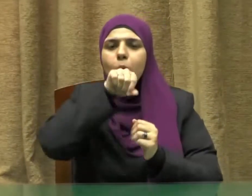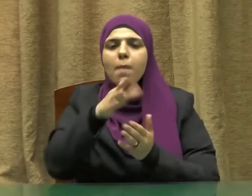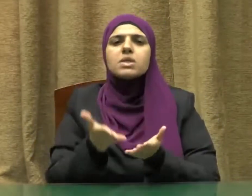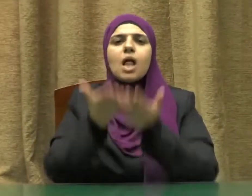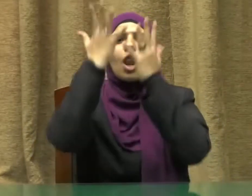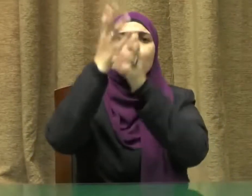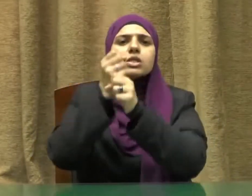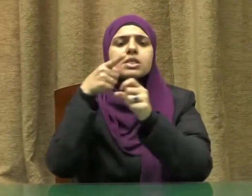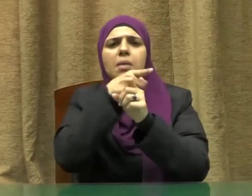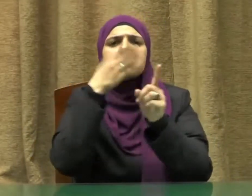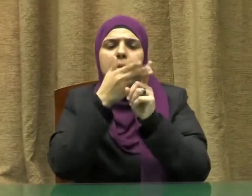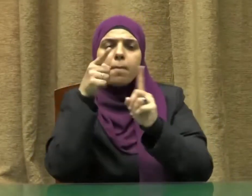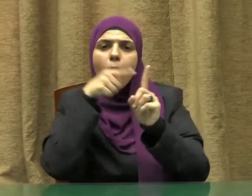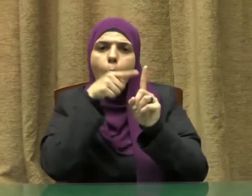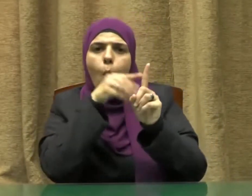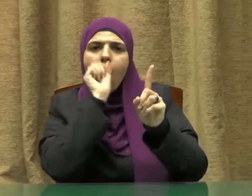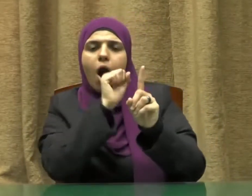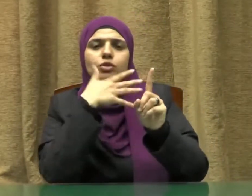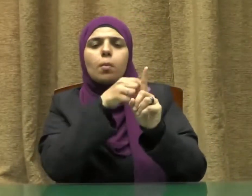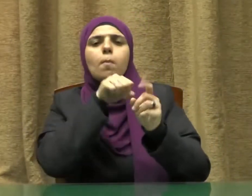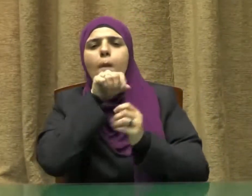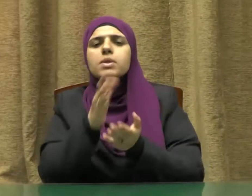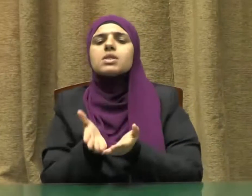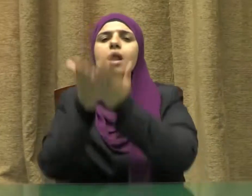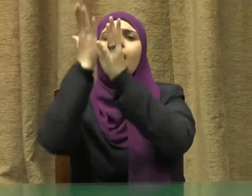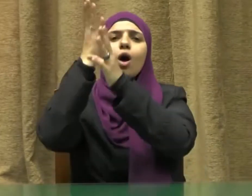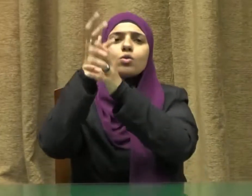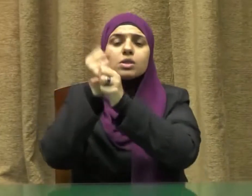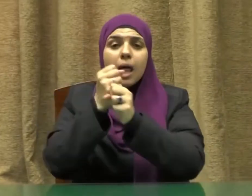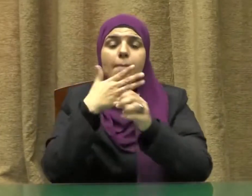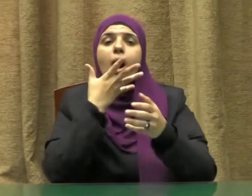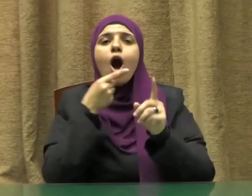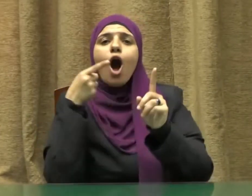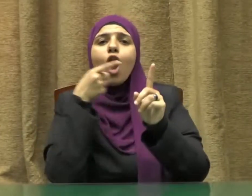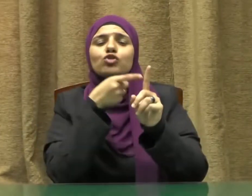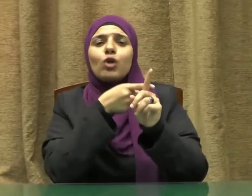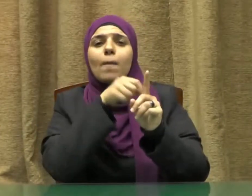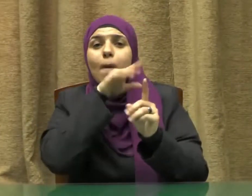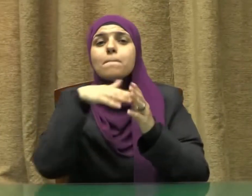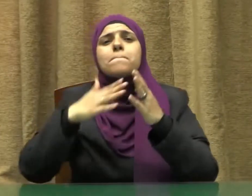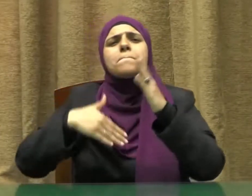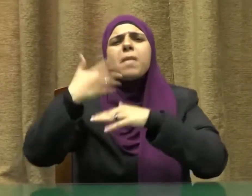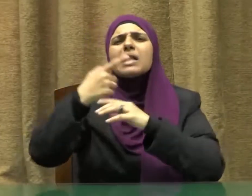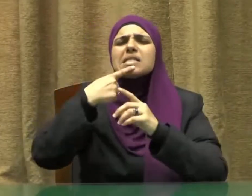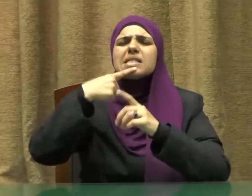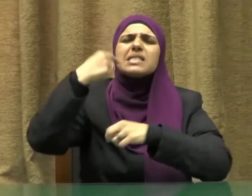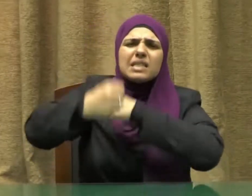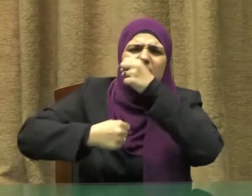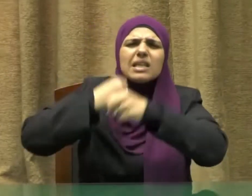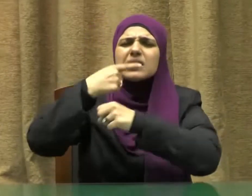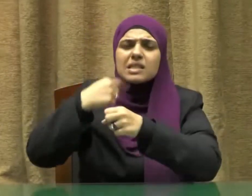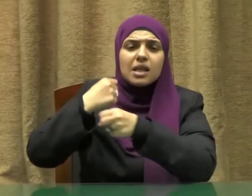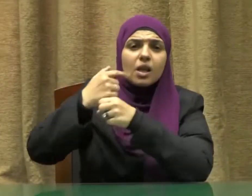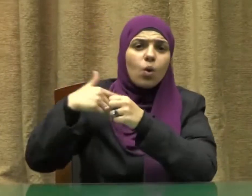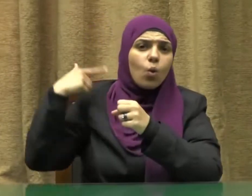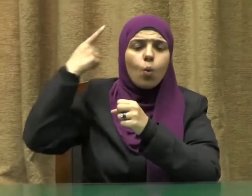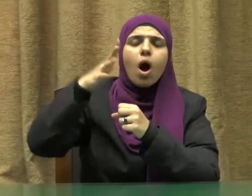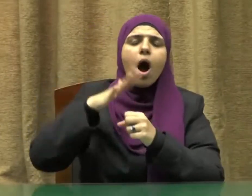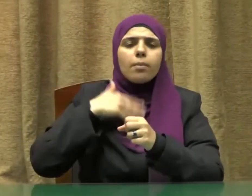والمرسلين وتسرية عنه صلى الله عليه وسلم بعد سنوات ذاق